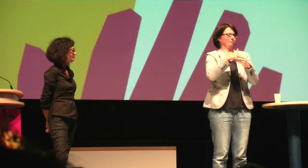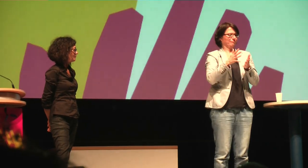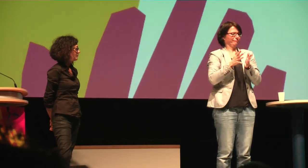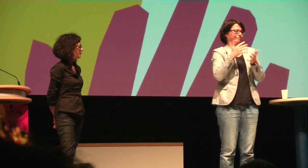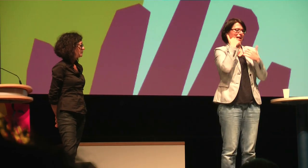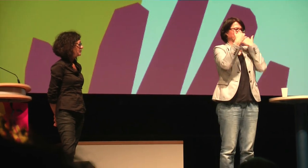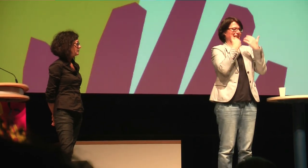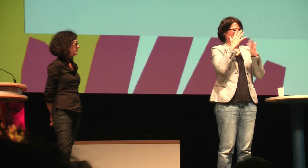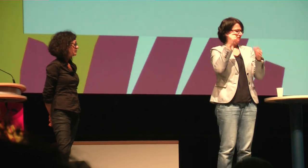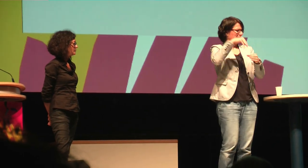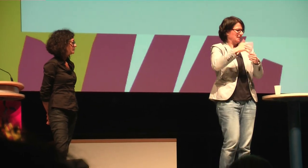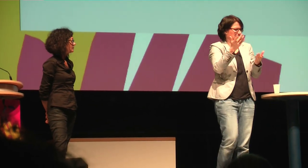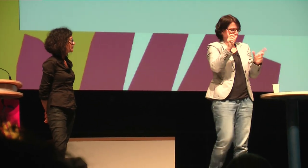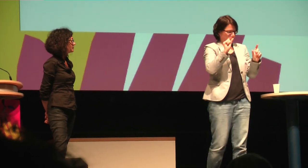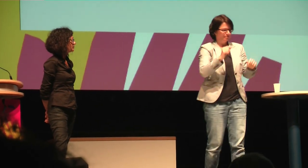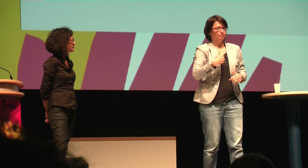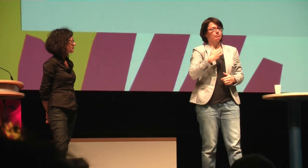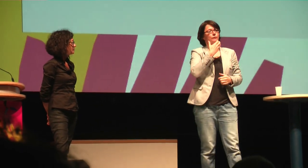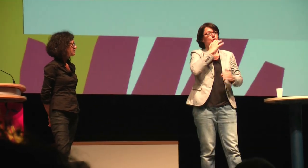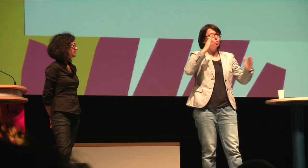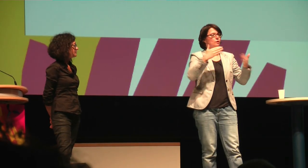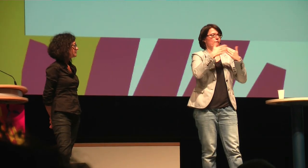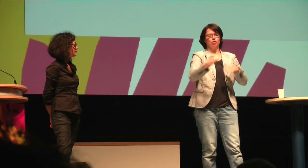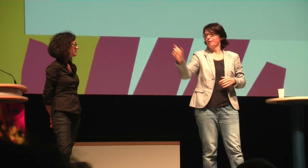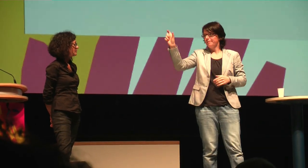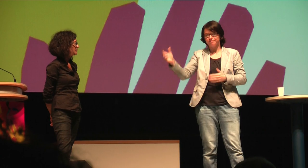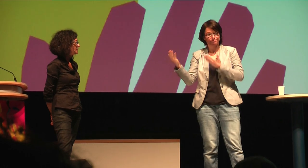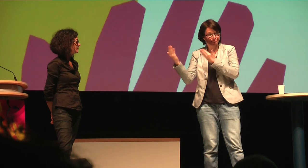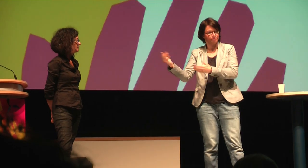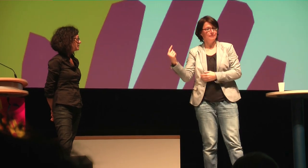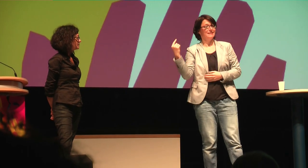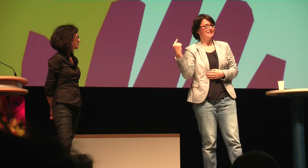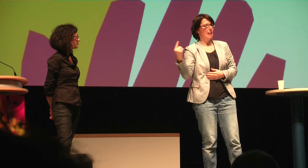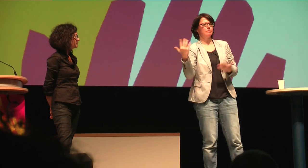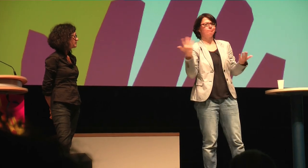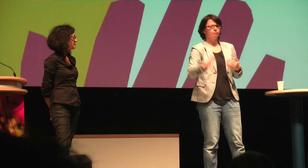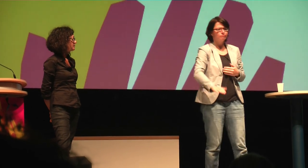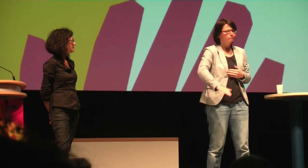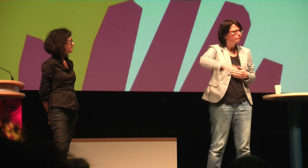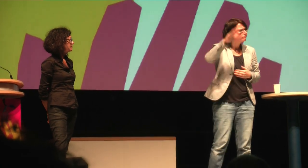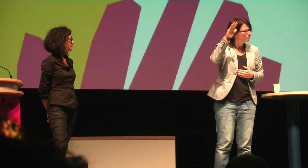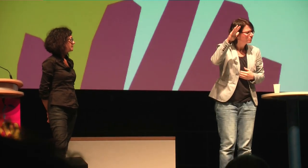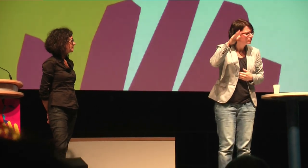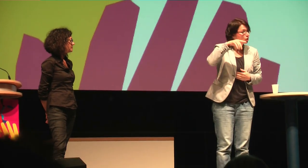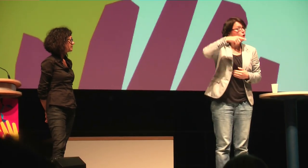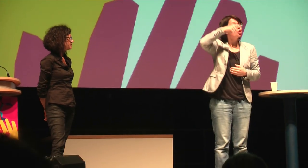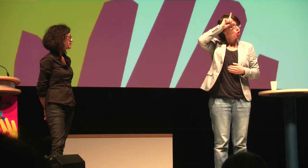dieses Denken? Christine Linderts wird uns erzählen, was es bringt. Ich möchte sie kurz vorstellen. Christine ist